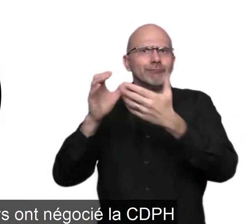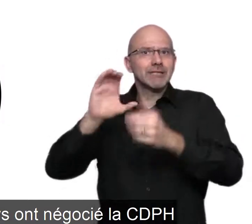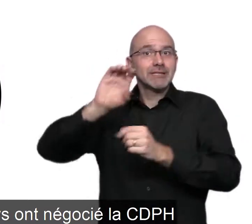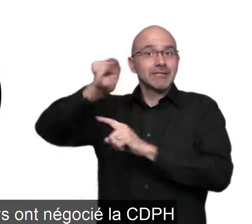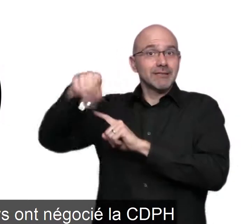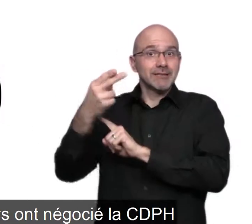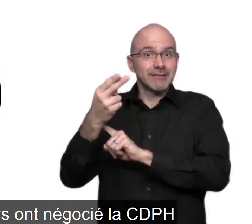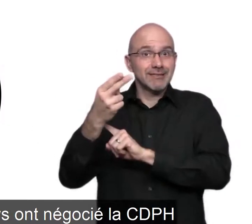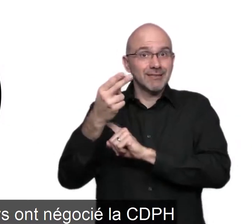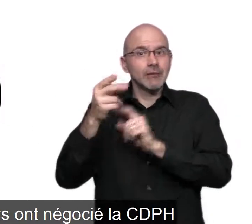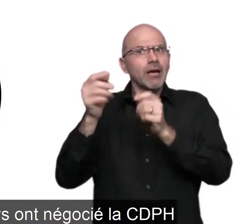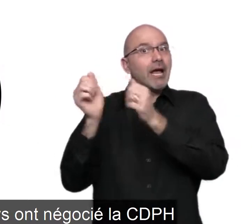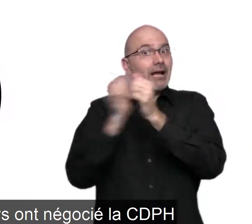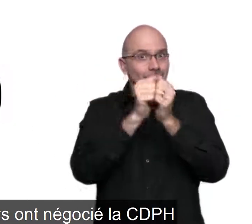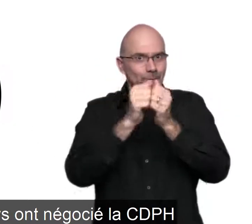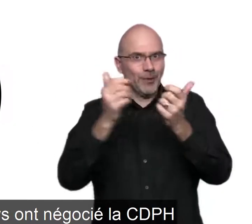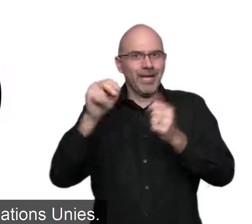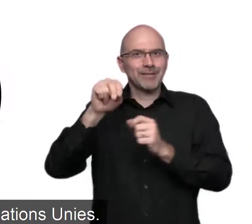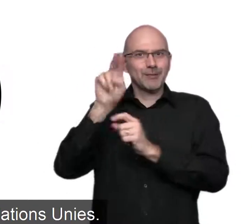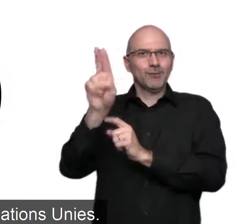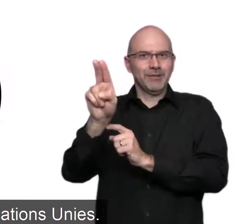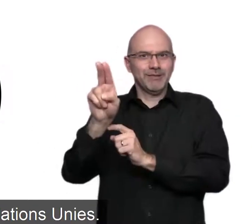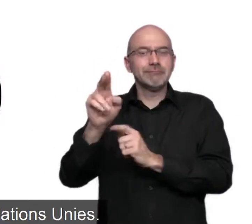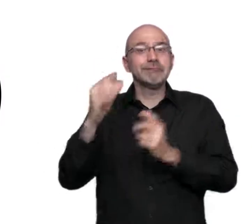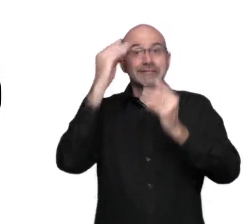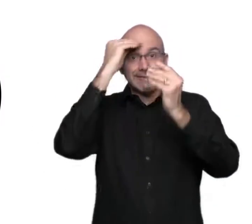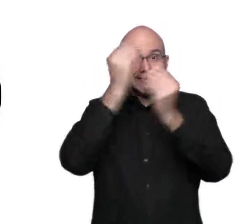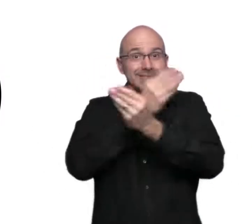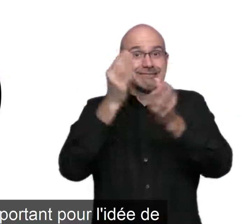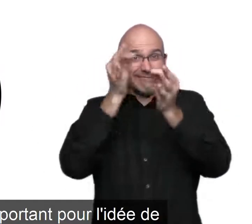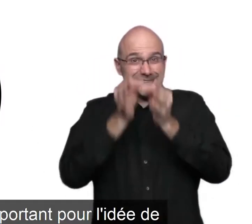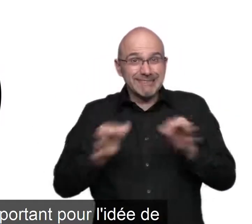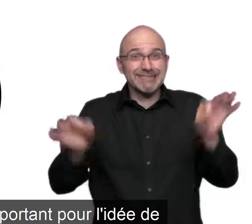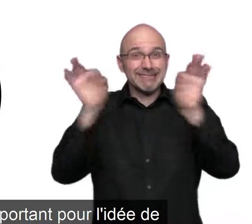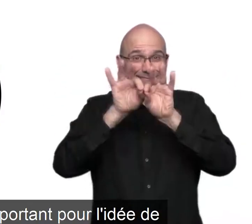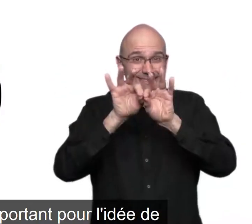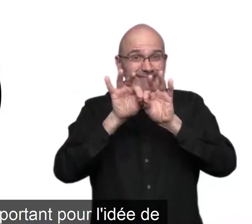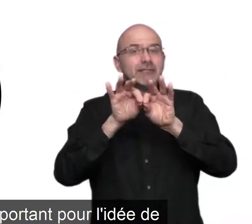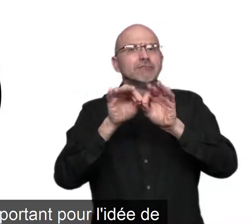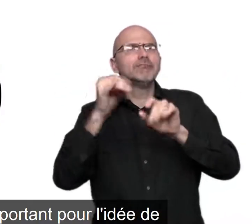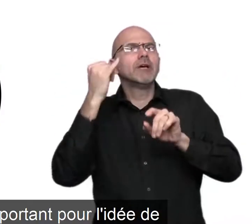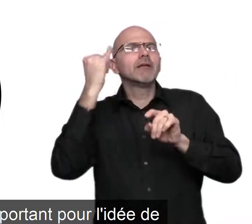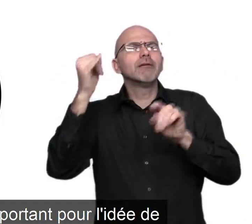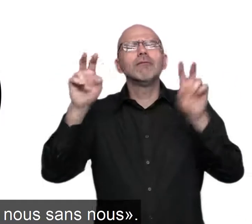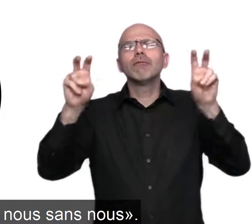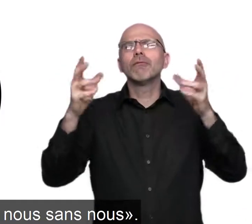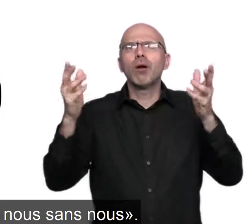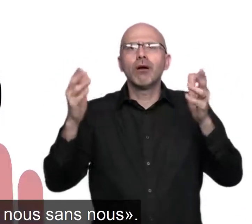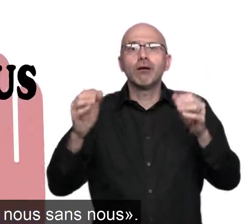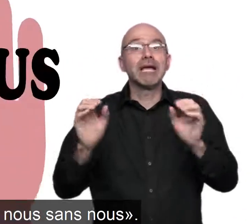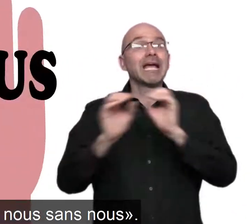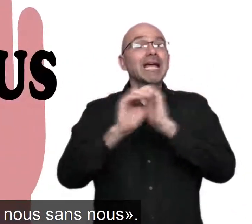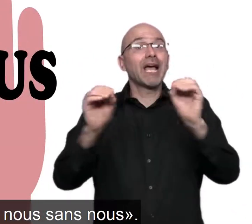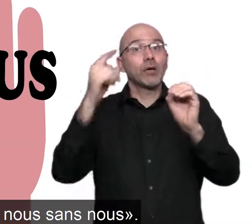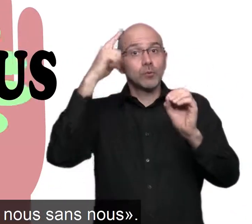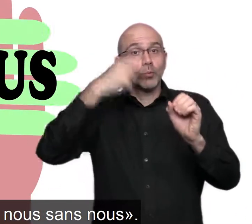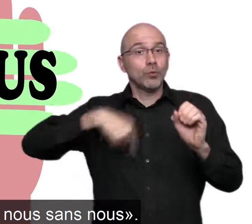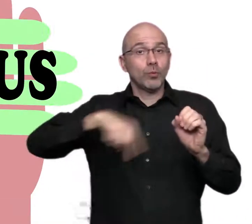ont négocié la CDPH aux Nations Unies. C'était très important pour l'idée de « rien pour nous, sans nous ».